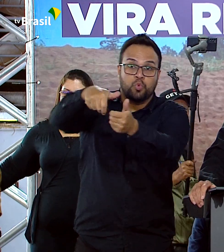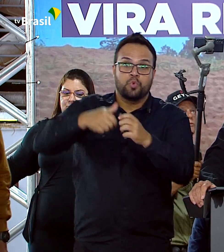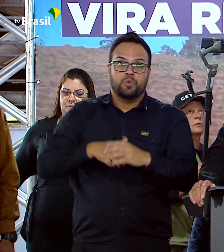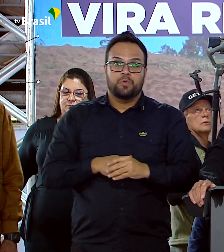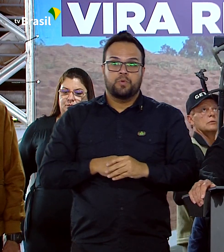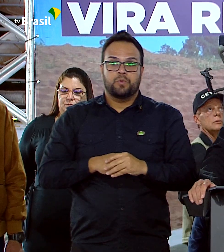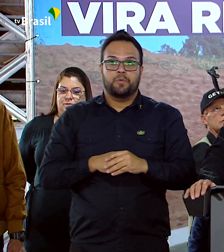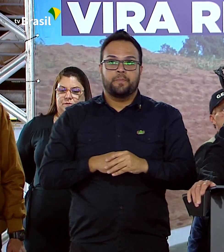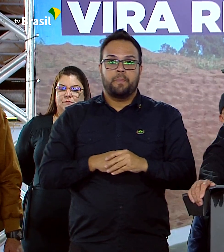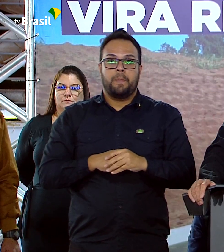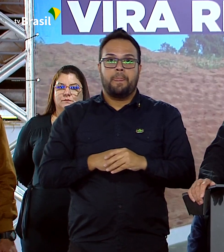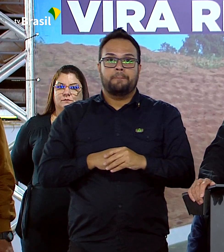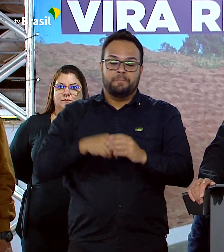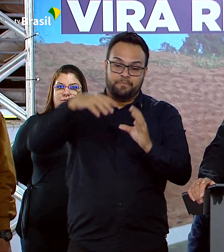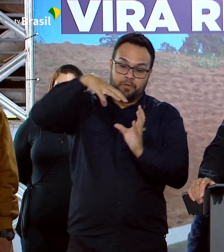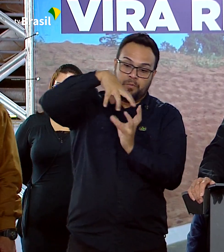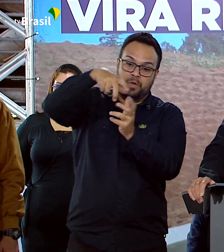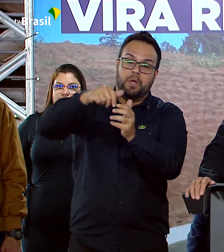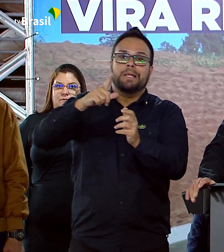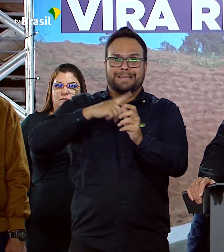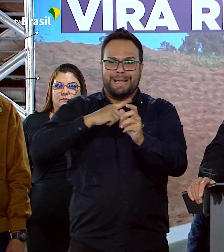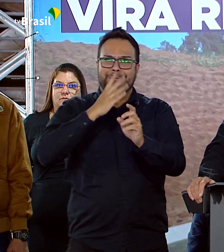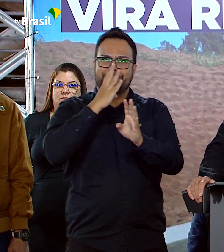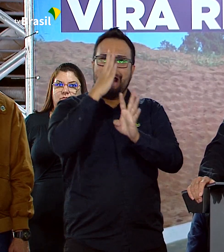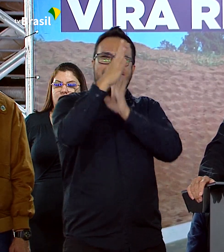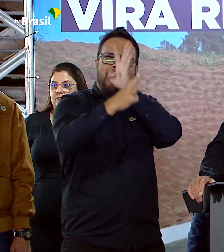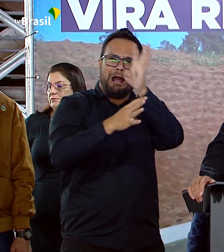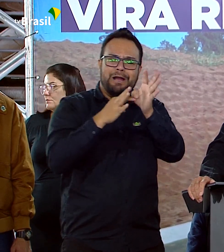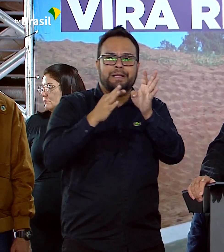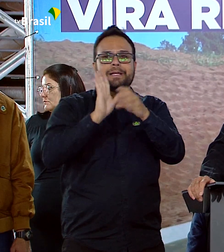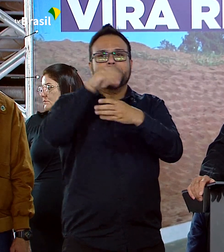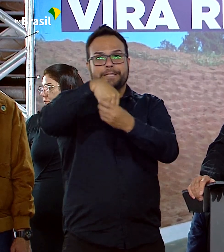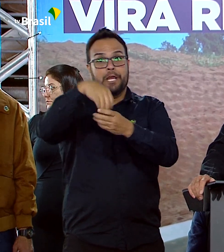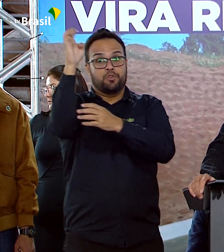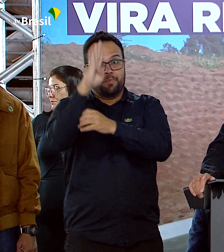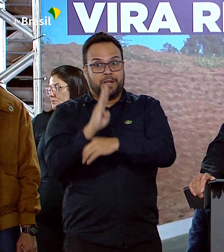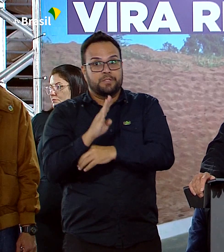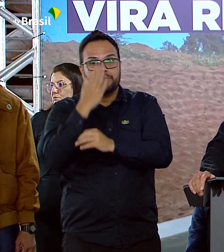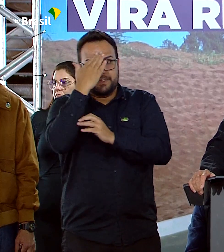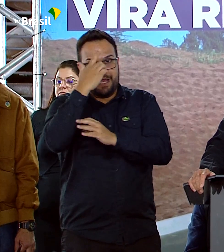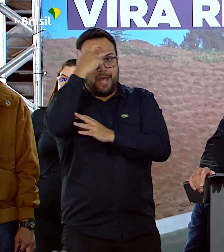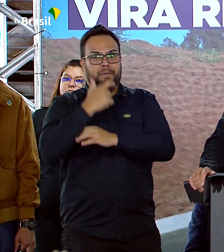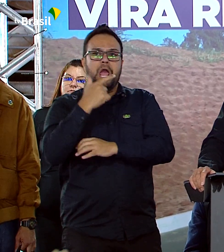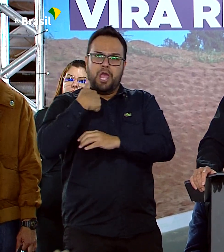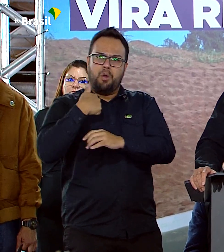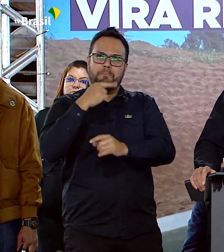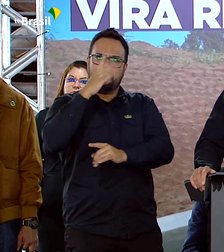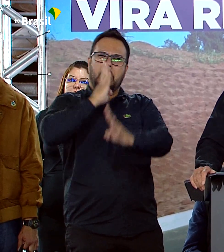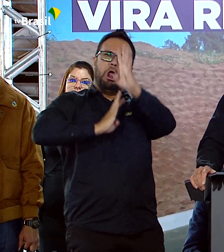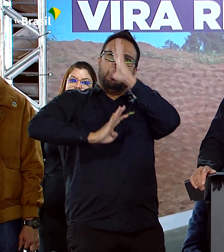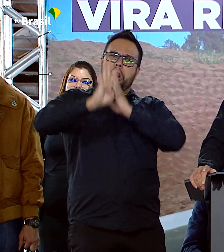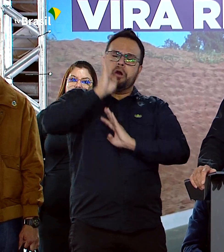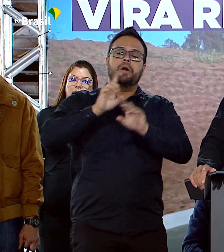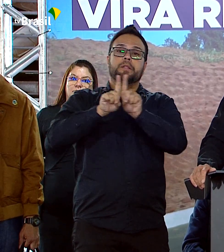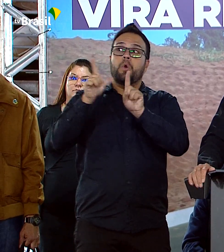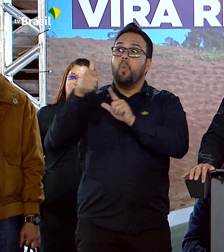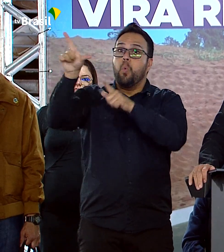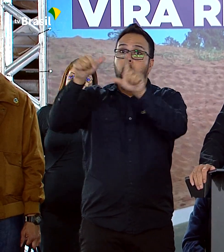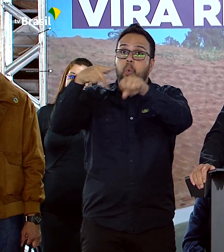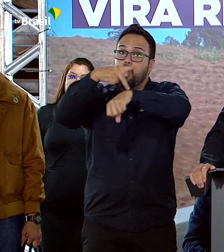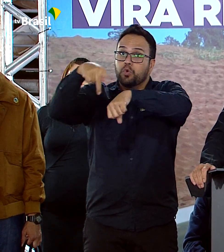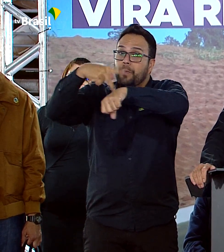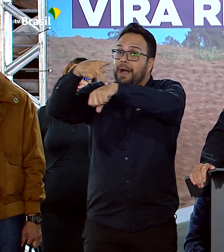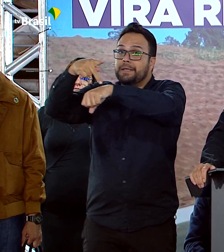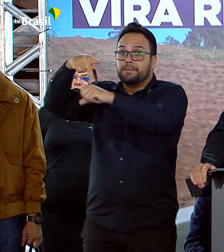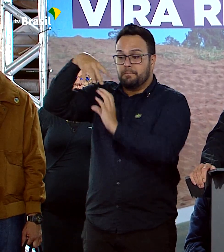que pesem as críticas que sofri dentro do Brasil e de outros países do